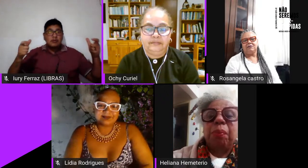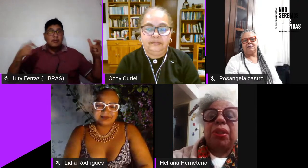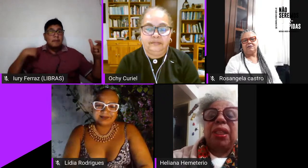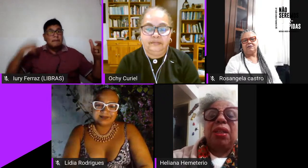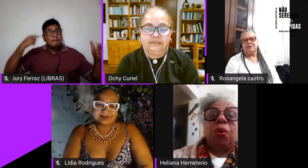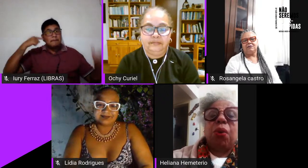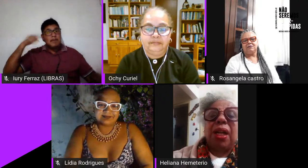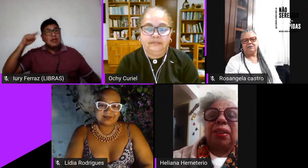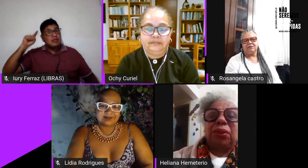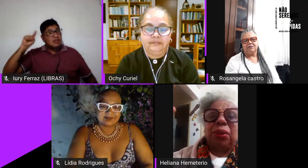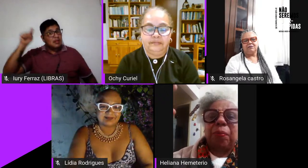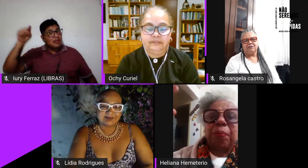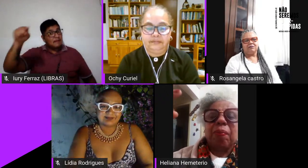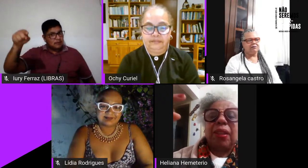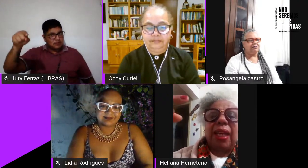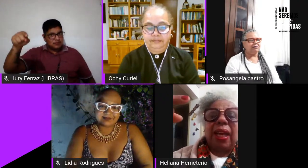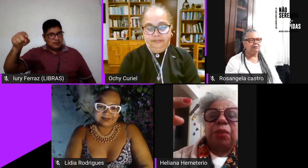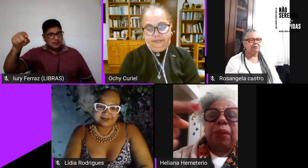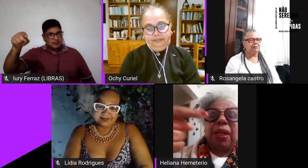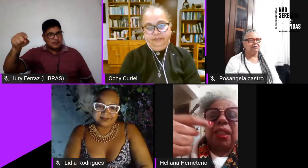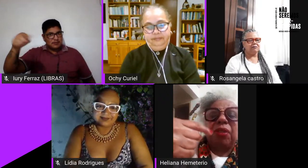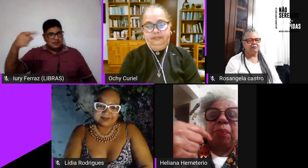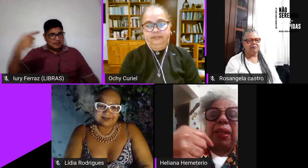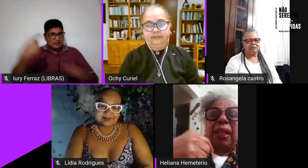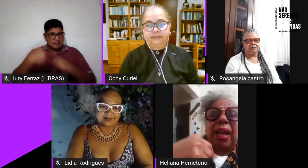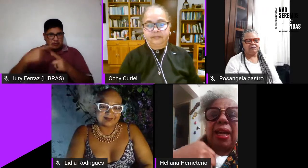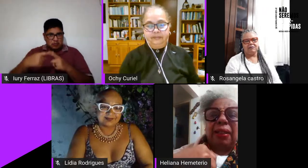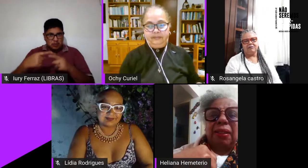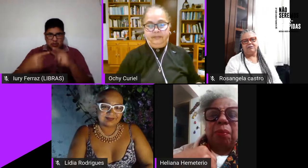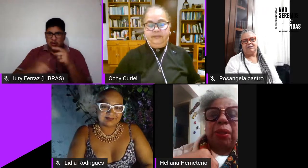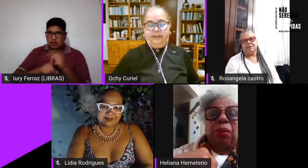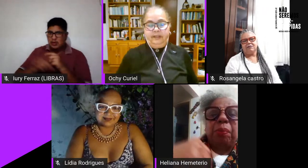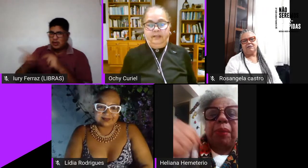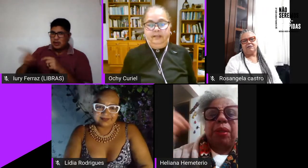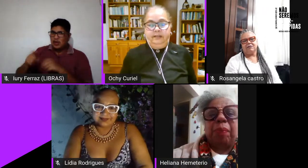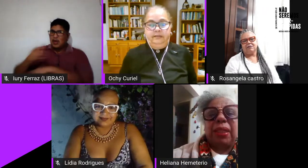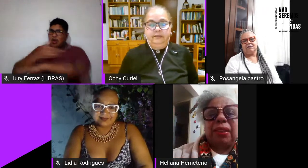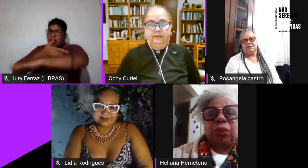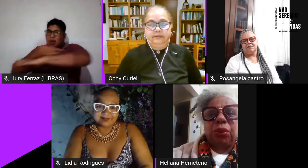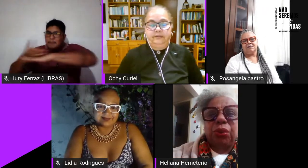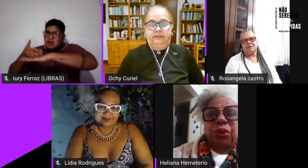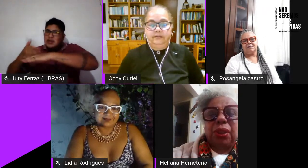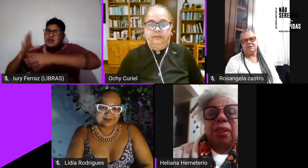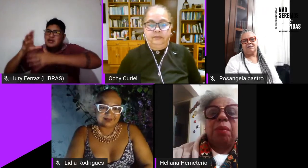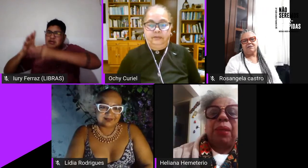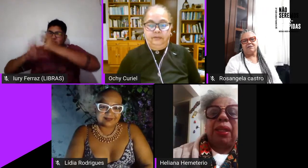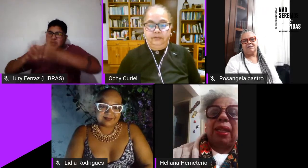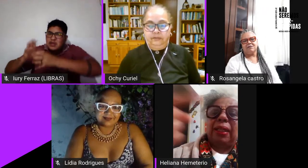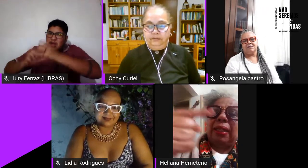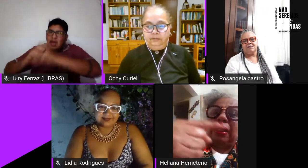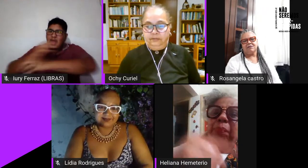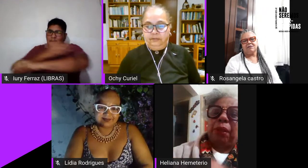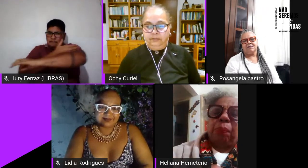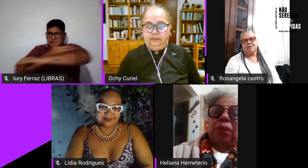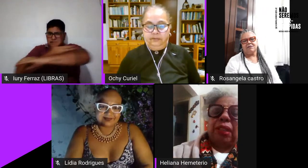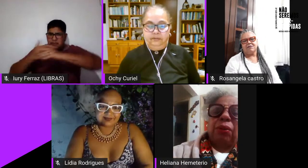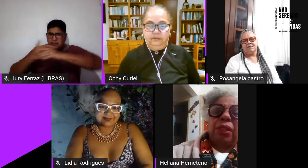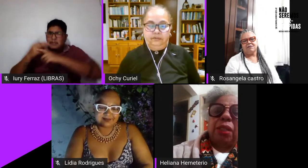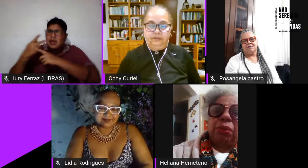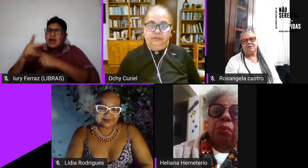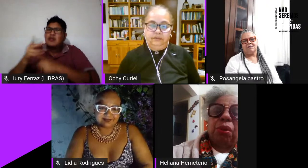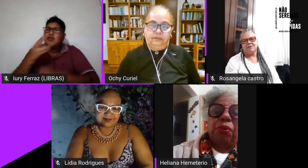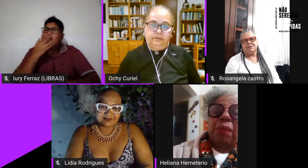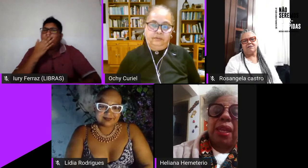porque enquanto né as brancas brigar pela pela branquitude pela pelo